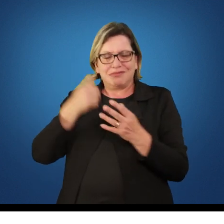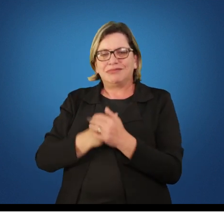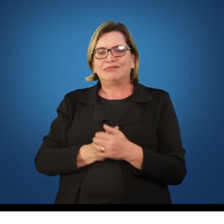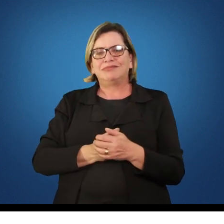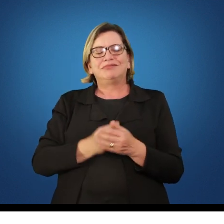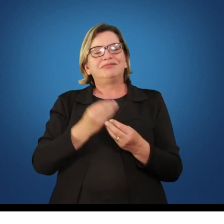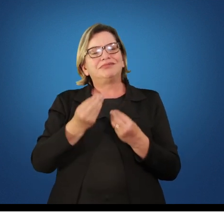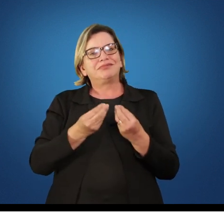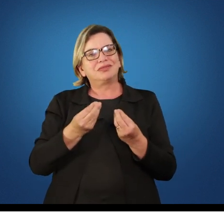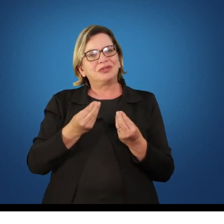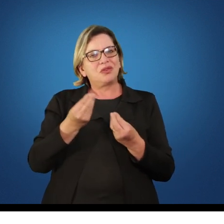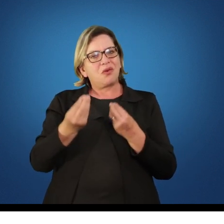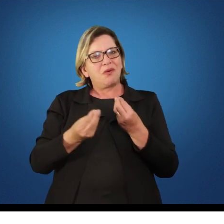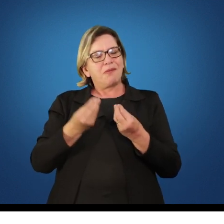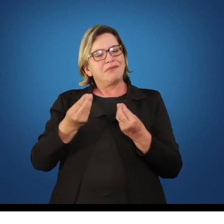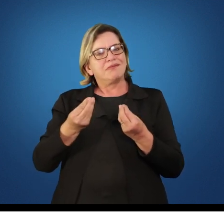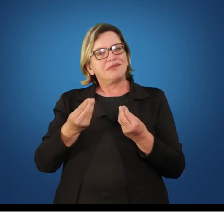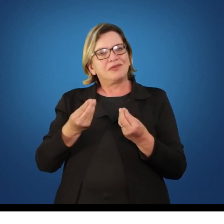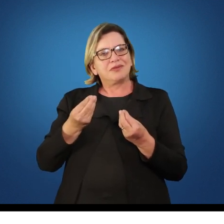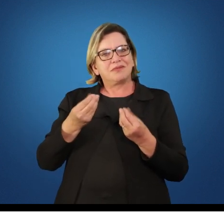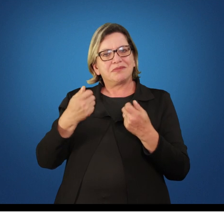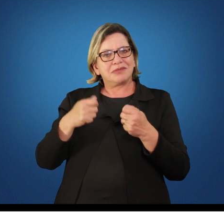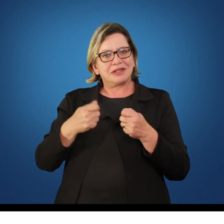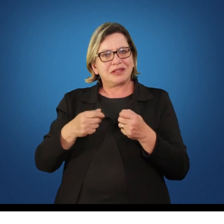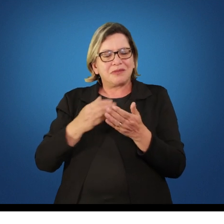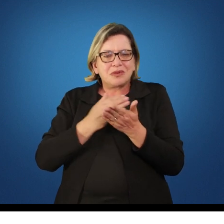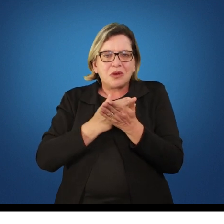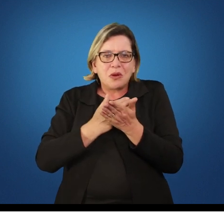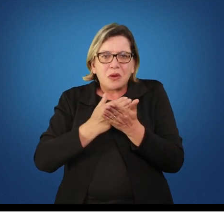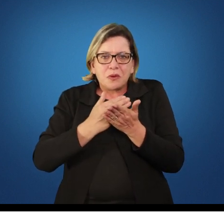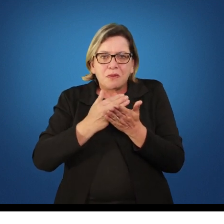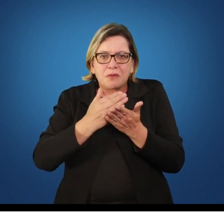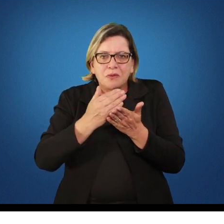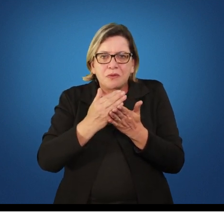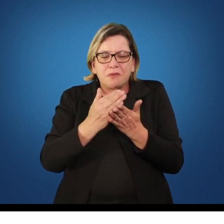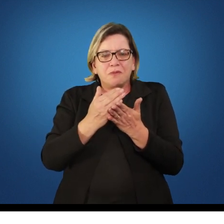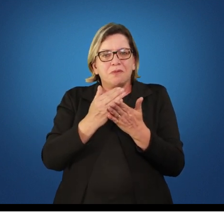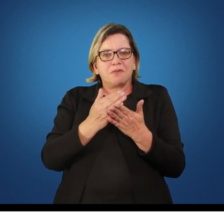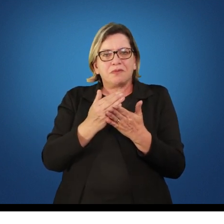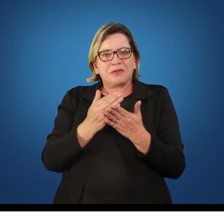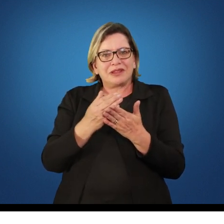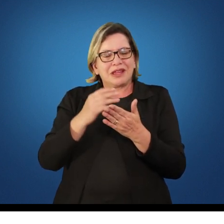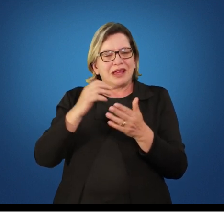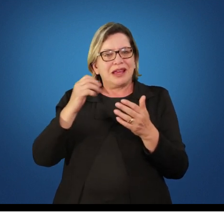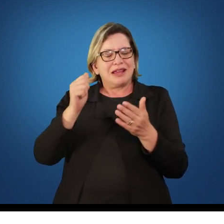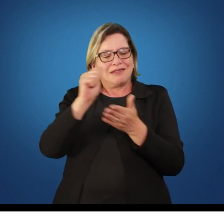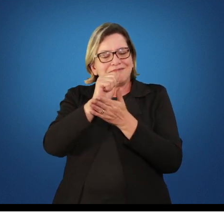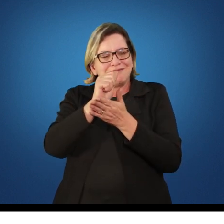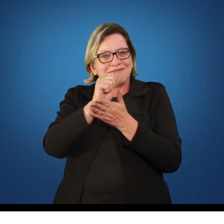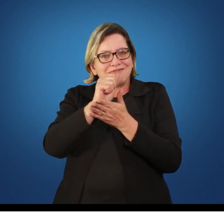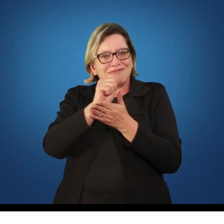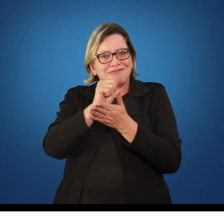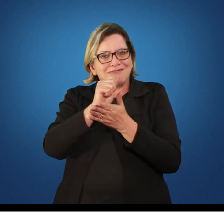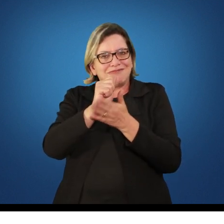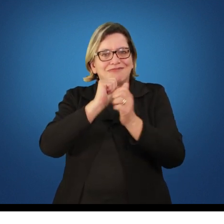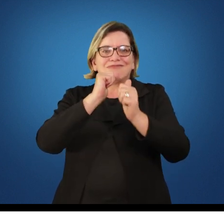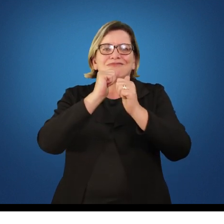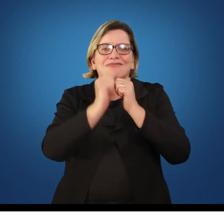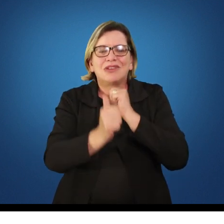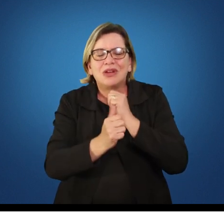como se deve iniciar a atividade esportiva, como se deve,